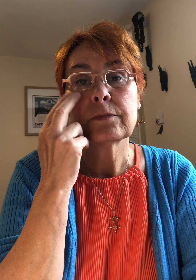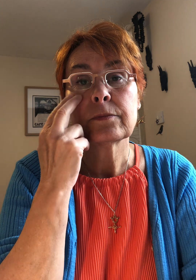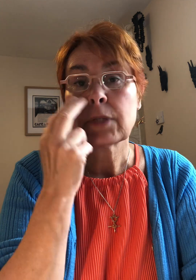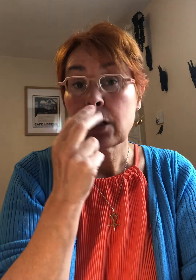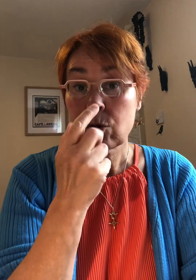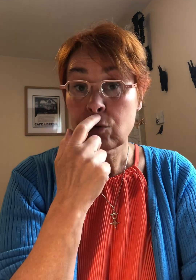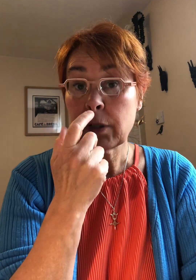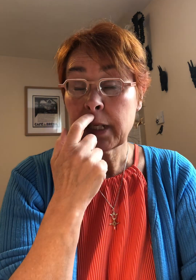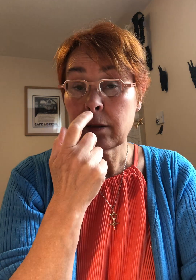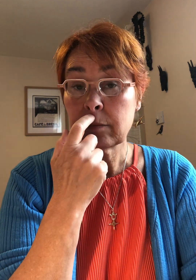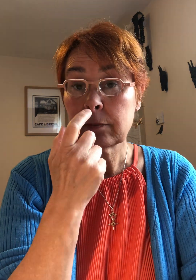sous le nez